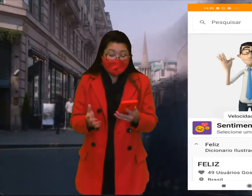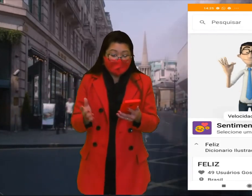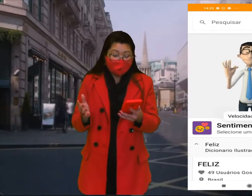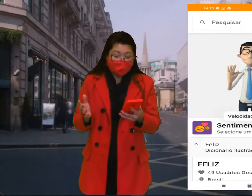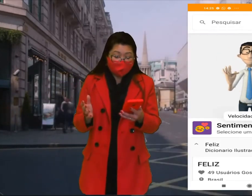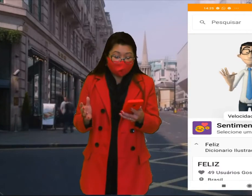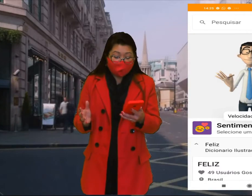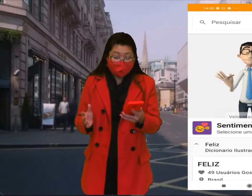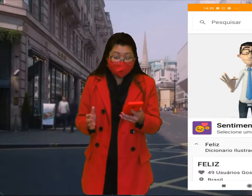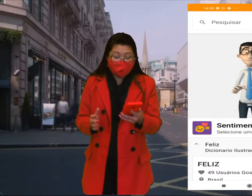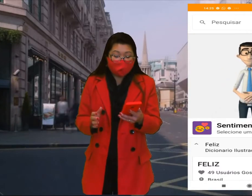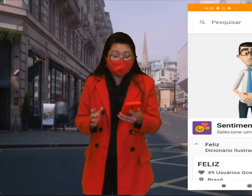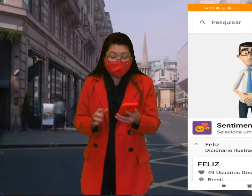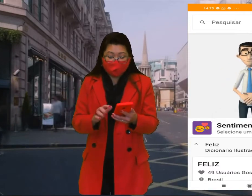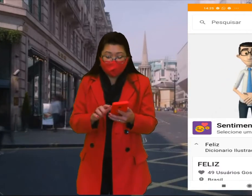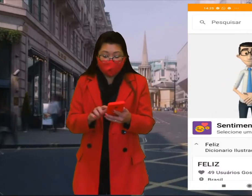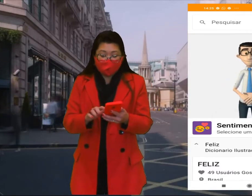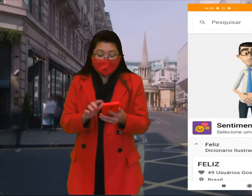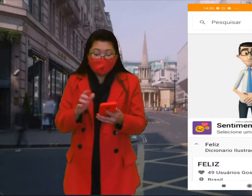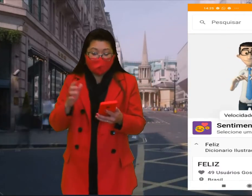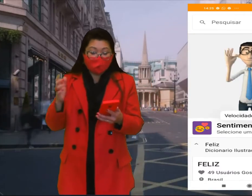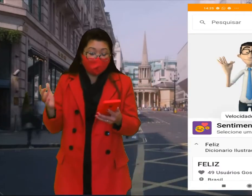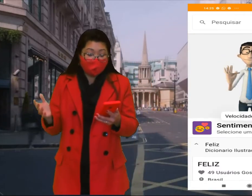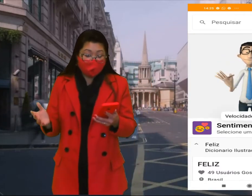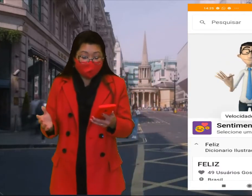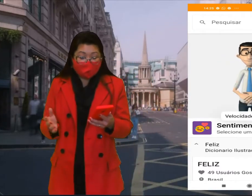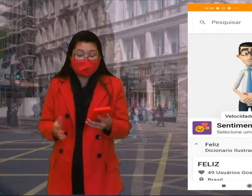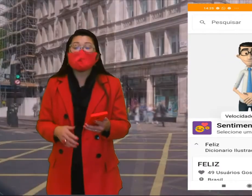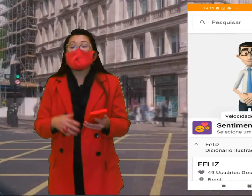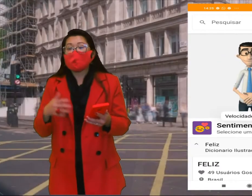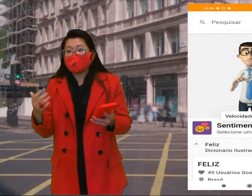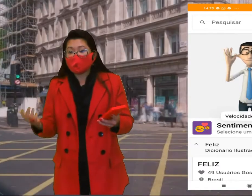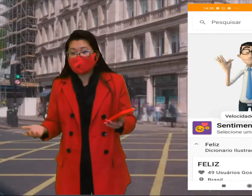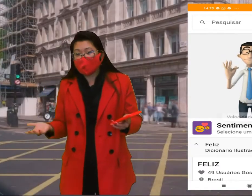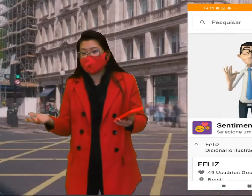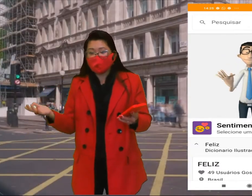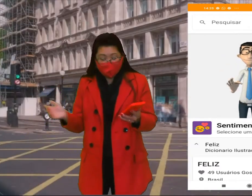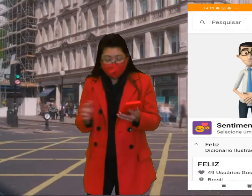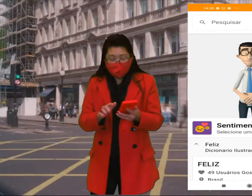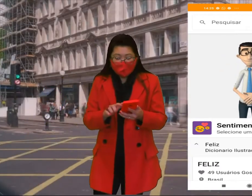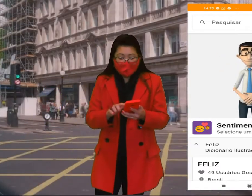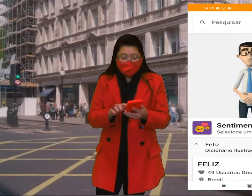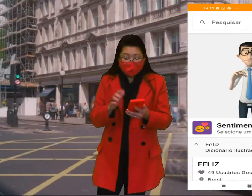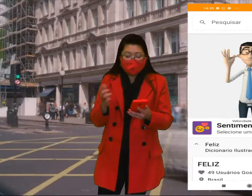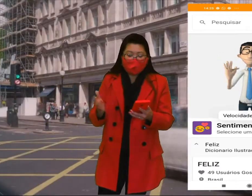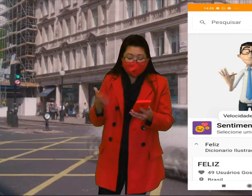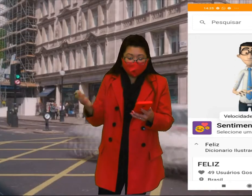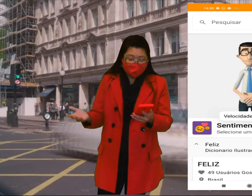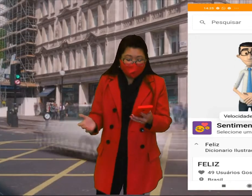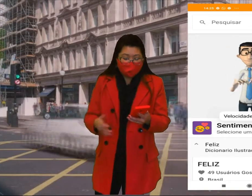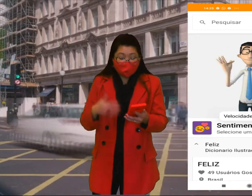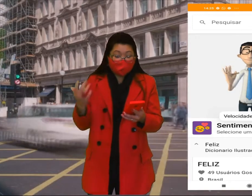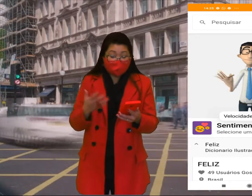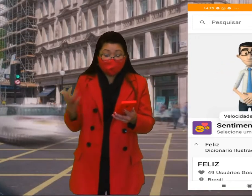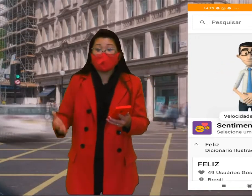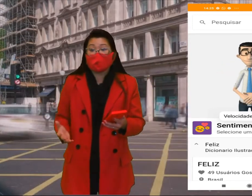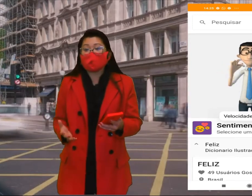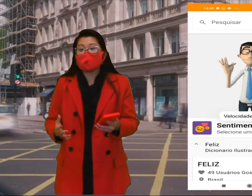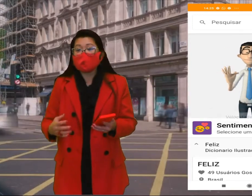velocidade lenta. Mais uma vez, velocidade normal. E mais outra vez, velocidade máxima. Então,